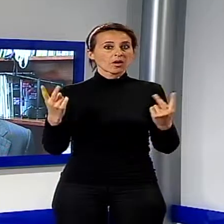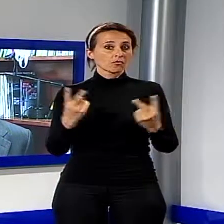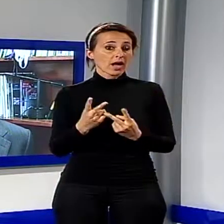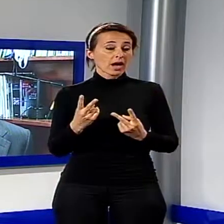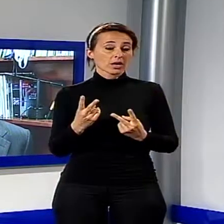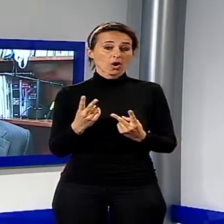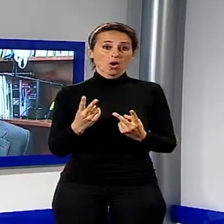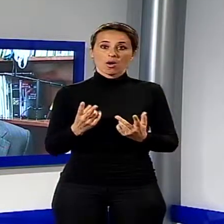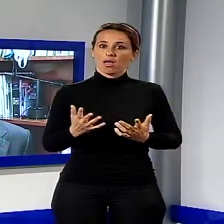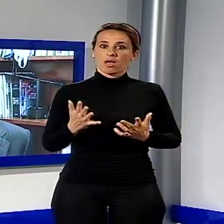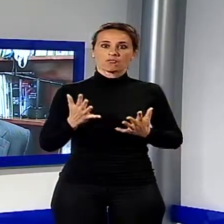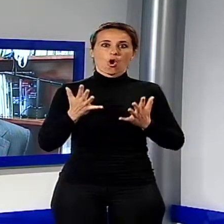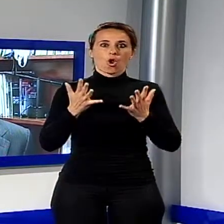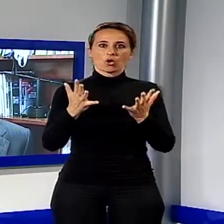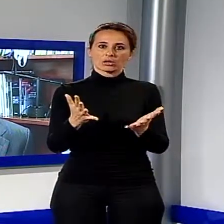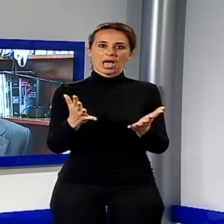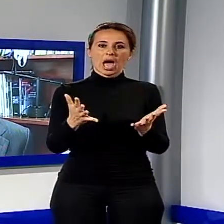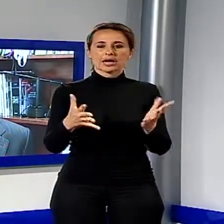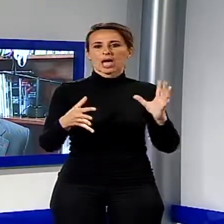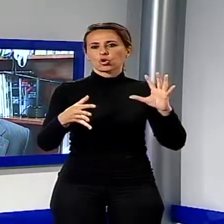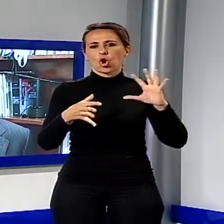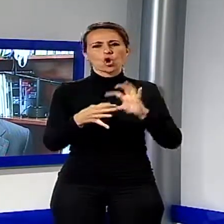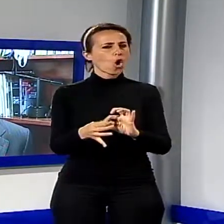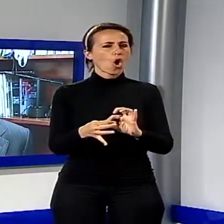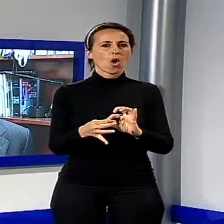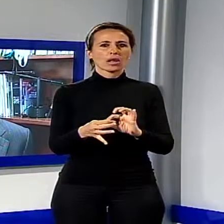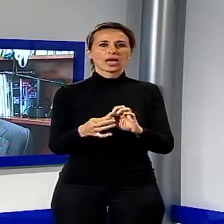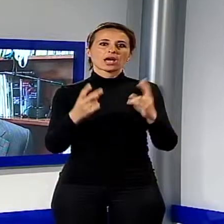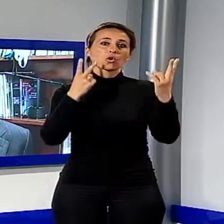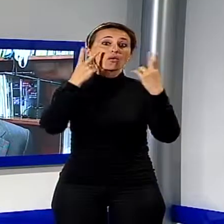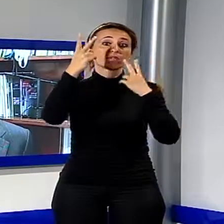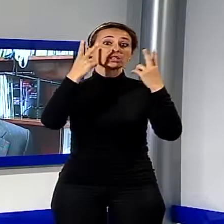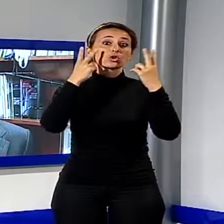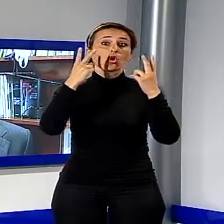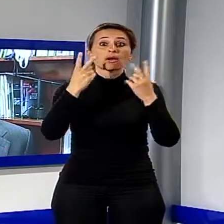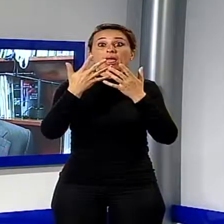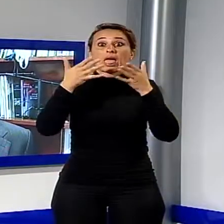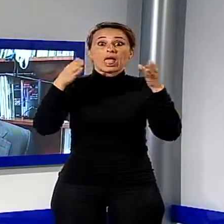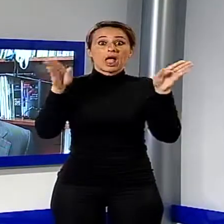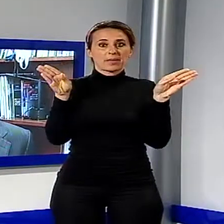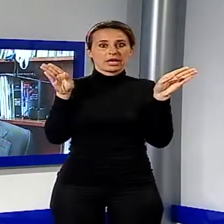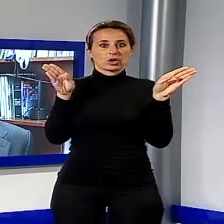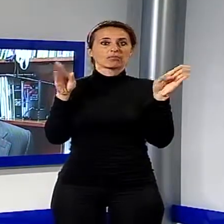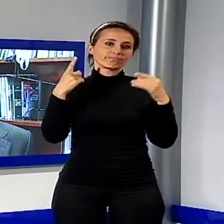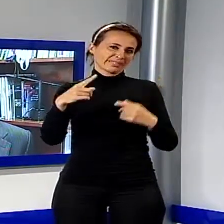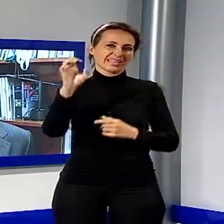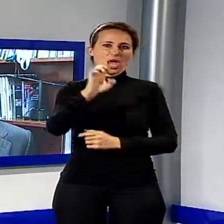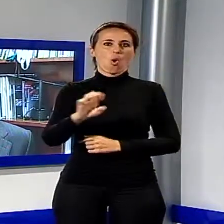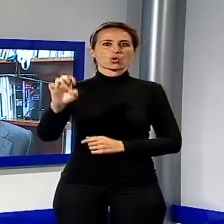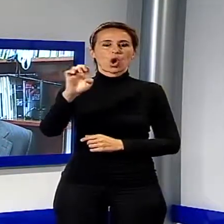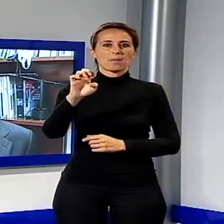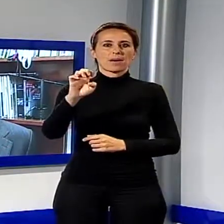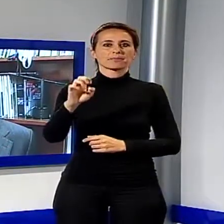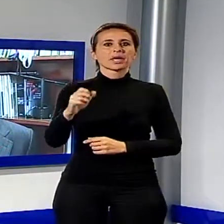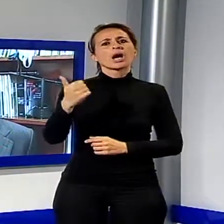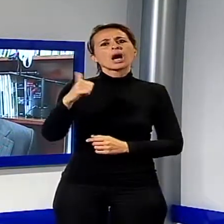collegato, connesso, a una visione più ampia e la prima visione che abbiamo davanti a noi è l'Europa. E quindi un po' in questi tre giorni vorremmo dire ancora